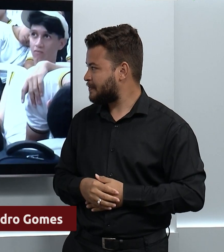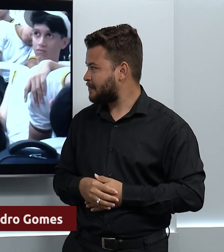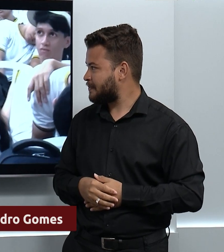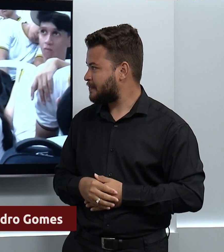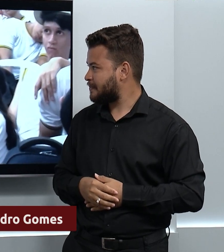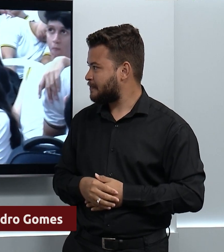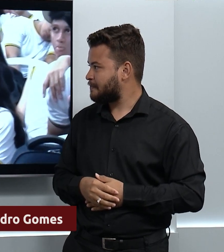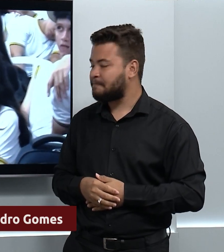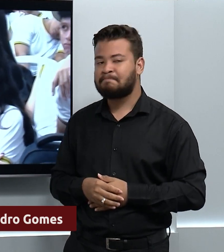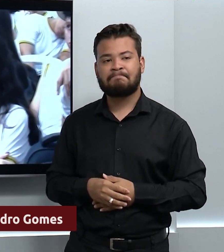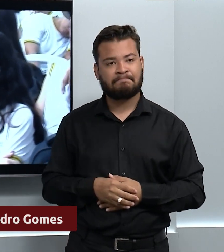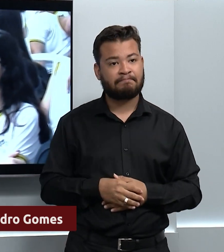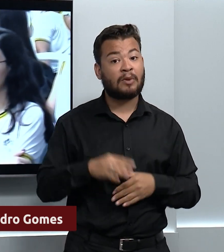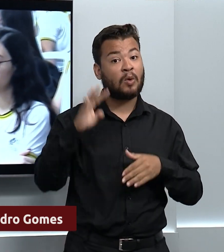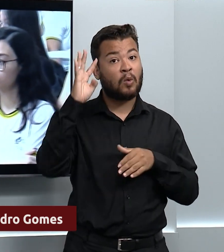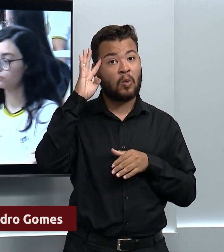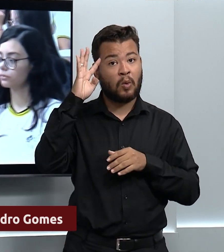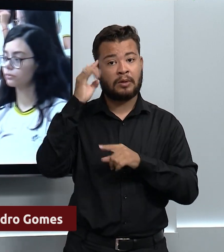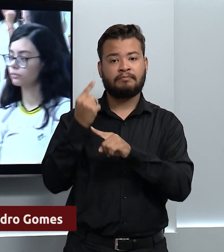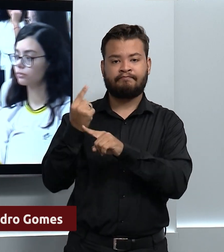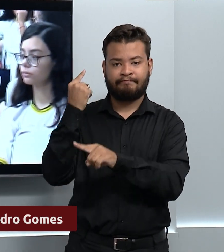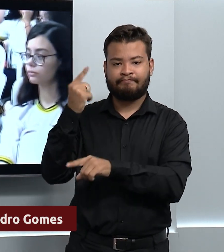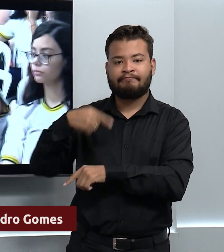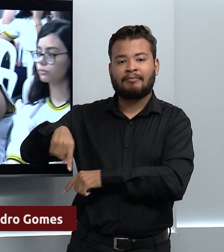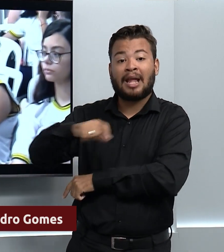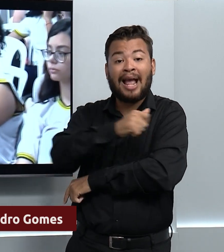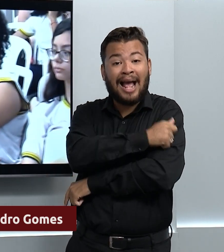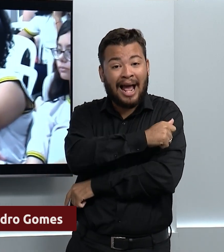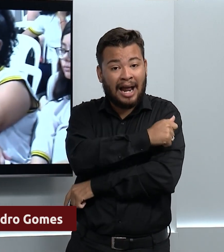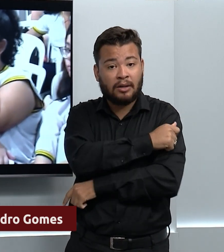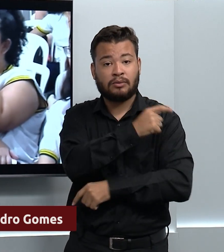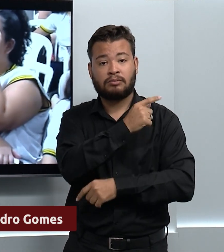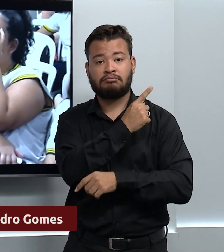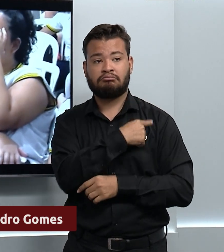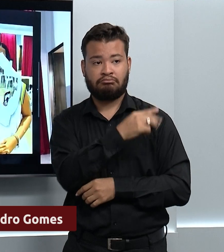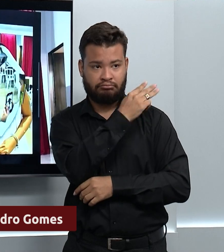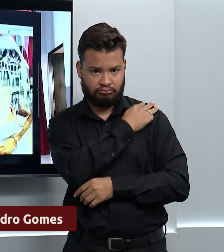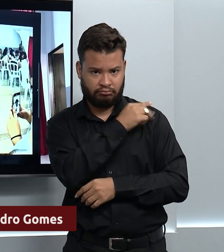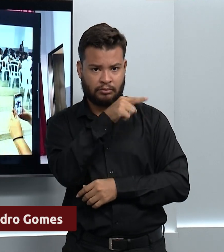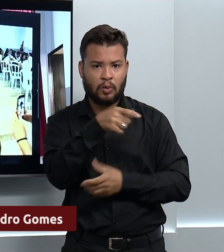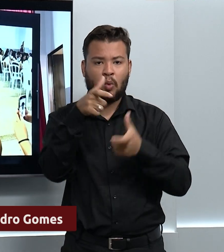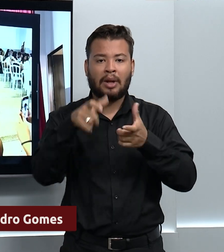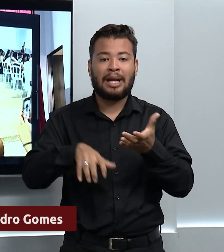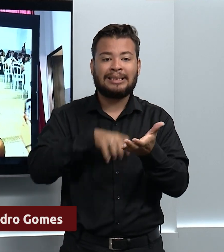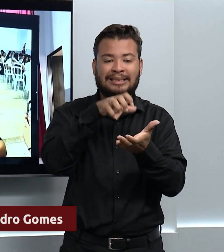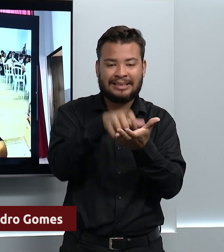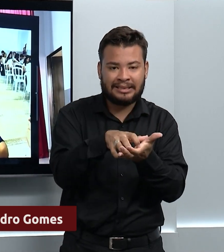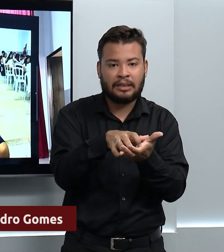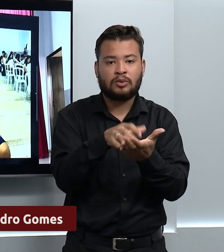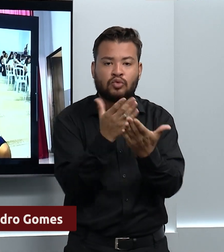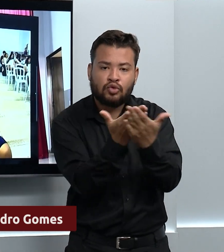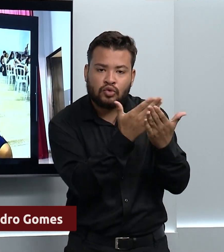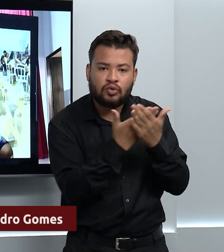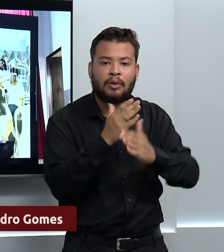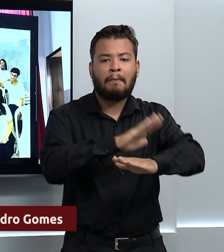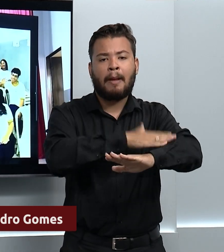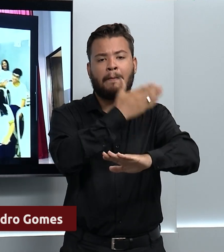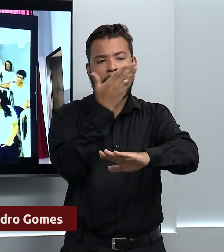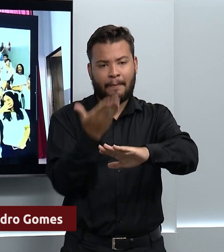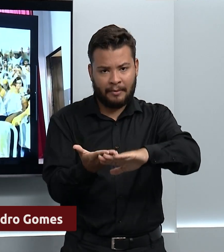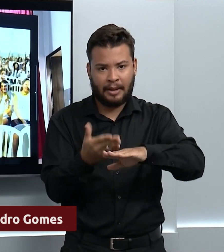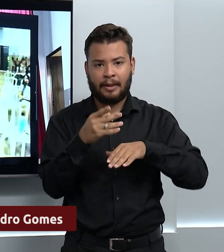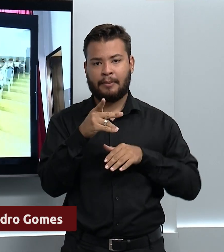Na última quarta-feira, alunos do Ensino Médio do Centro de Ensino em Período Integral, Pedro Gomes,